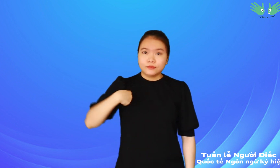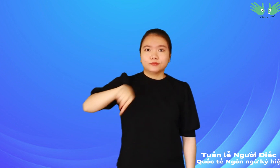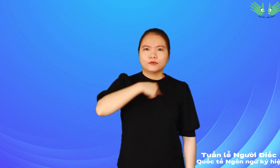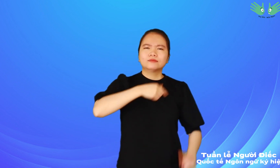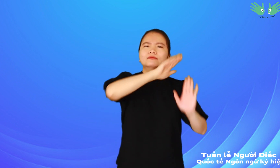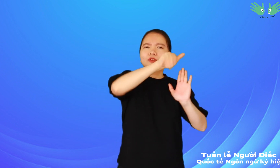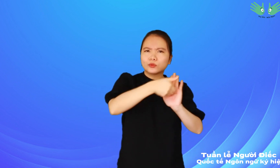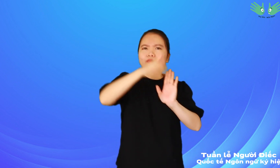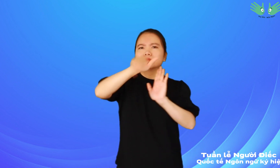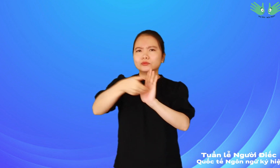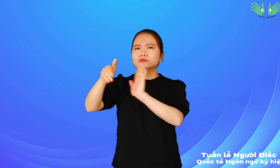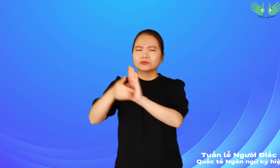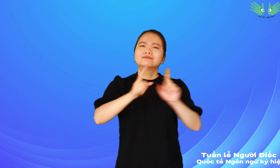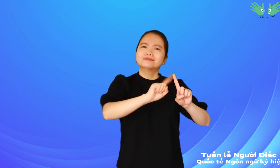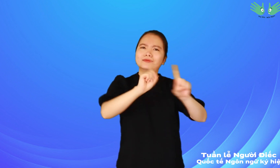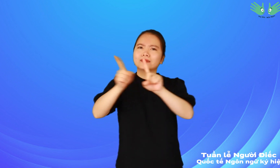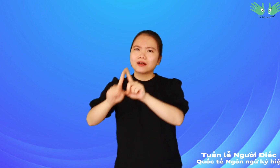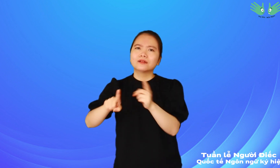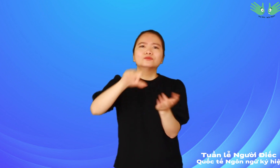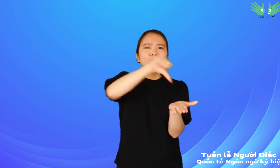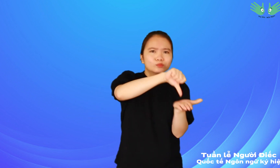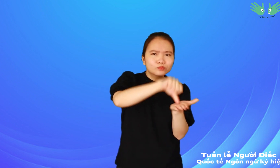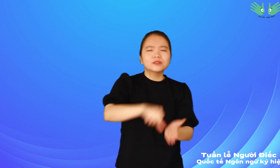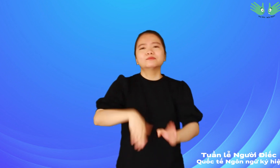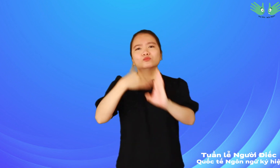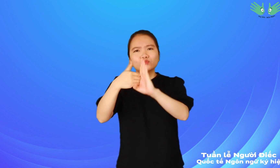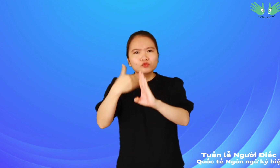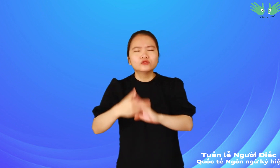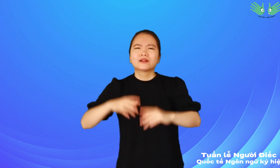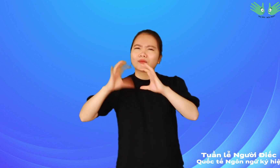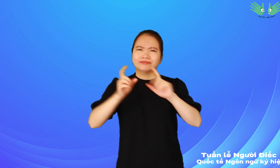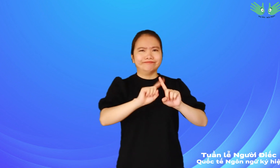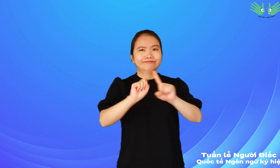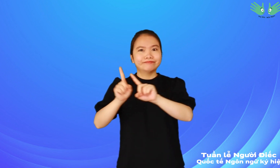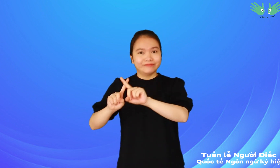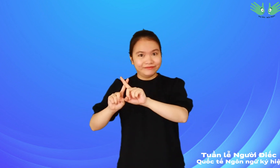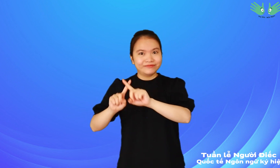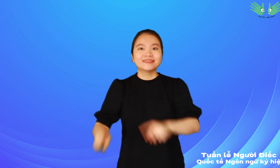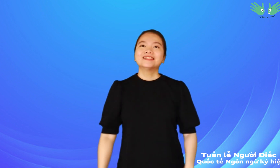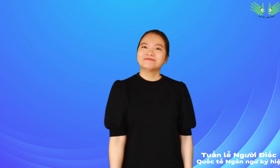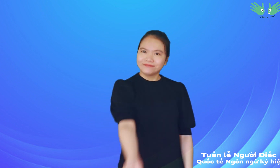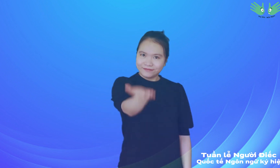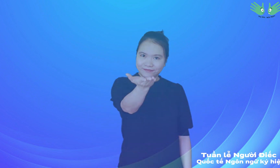Thì hãy để chúng tôi giới thiệu cho các bạn những trung tâm, trường học và những đơn vị khác như ở hình sau nhé